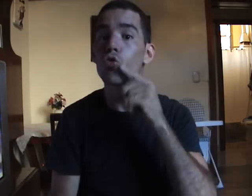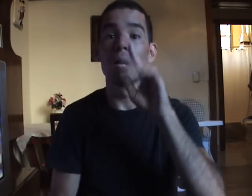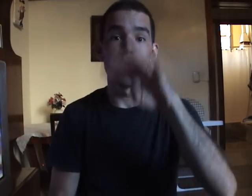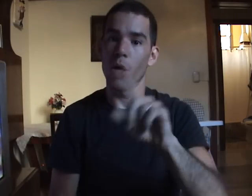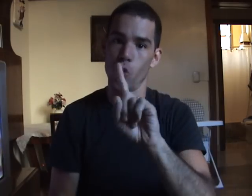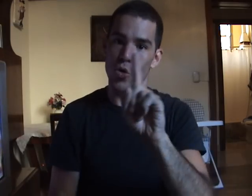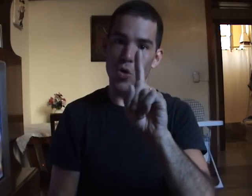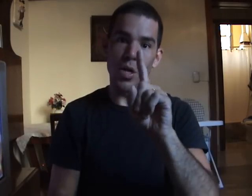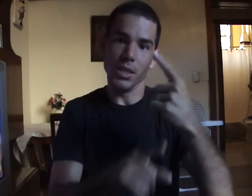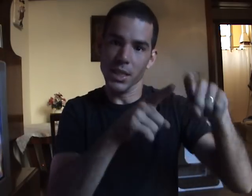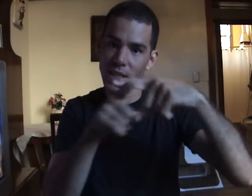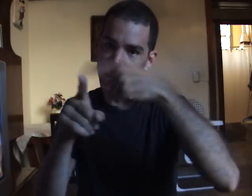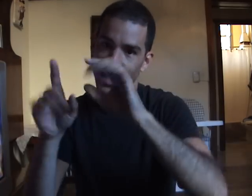poco de miedo. Bien, listo.